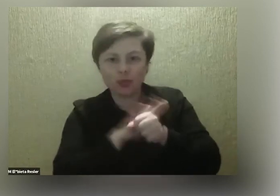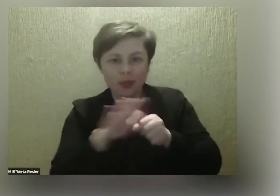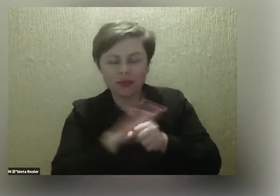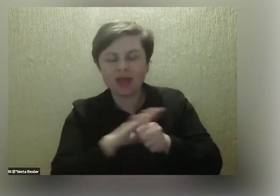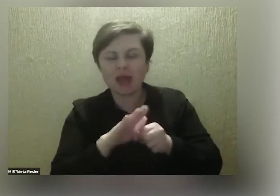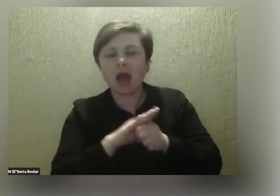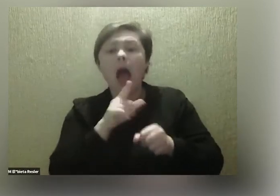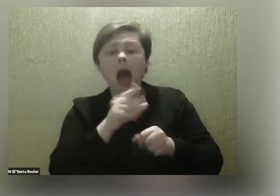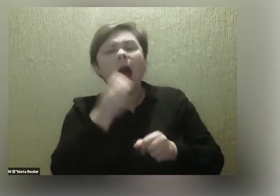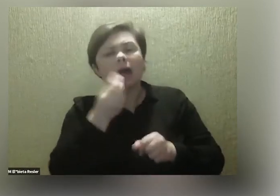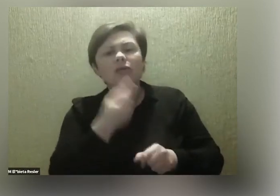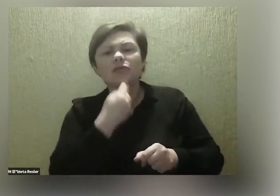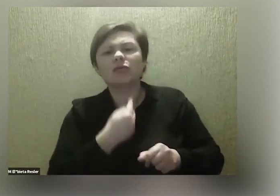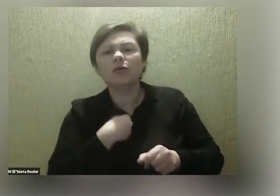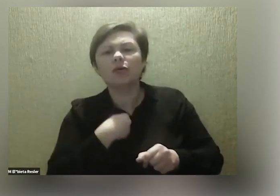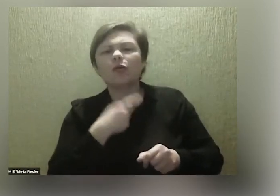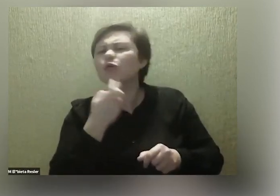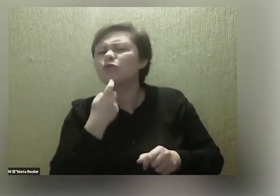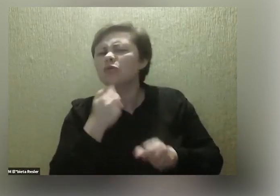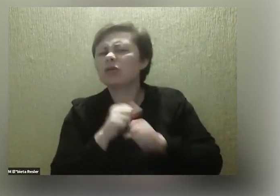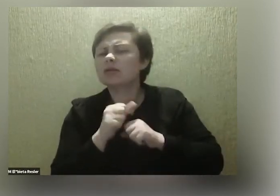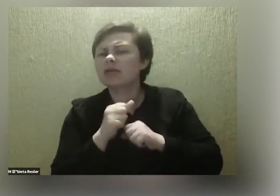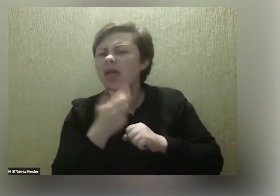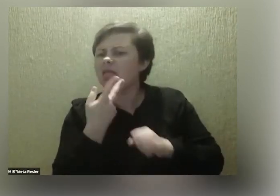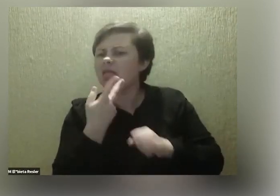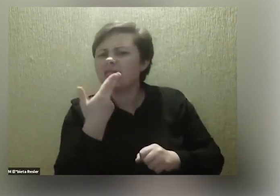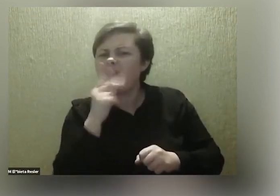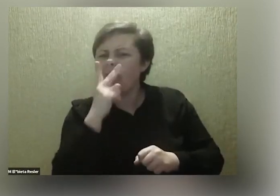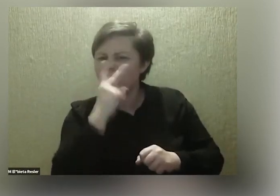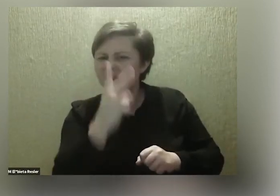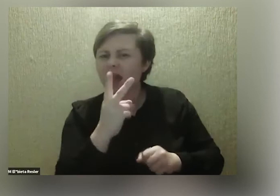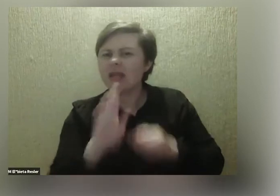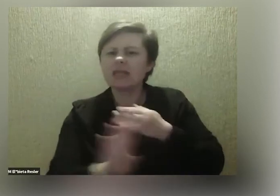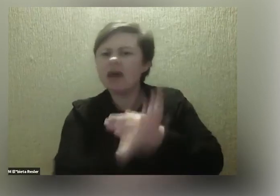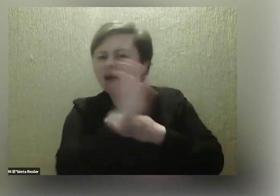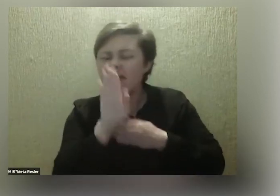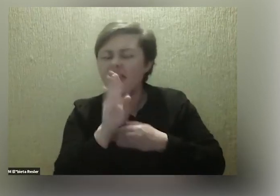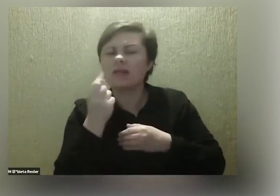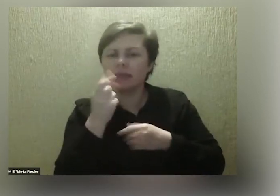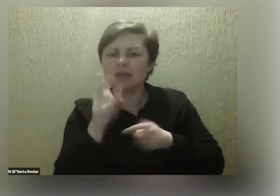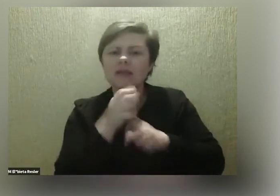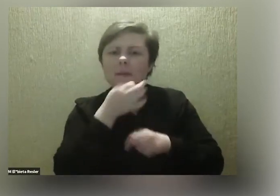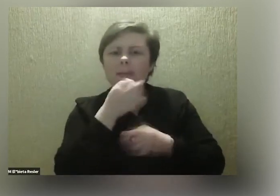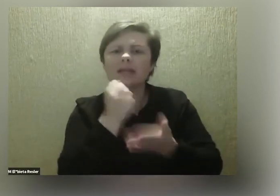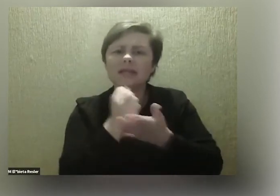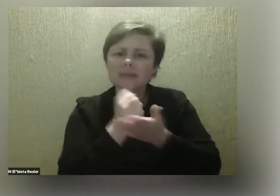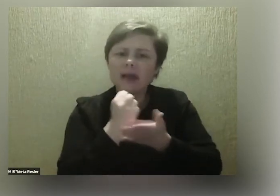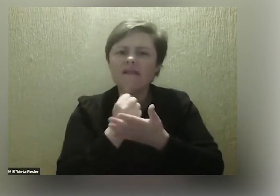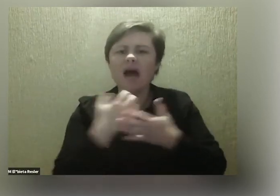Ale powiedzcie słowo, czym była niewidzialna wystawa, bo zaraz też będę pytać właśnie o te wątki artystyczno-kulturalne.